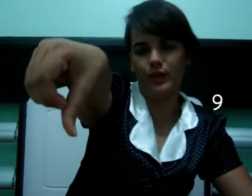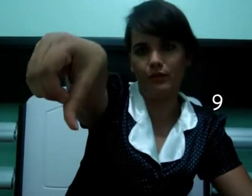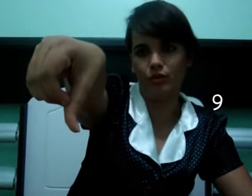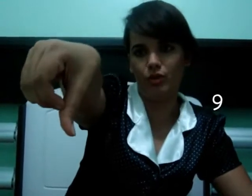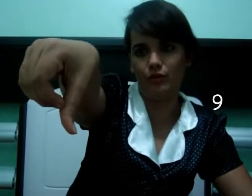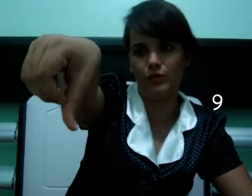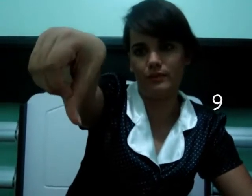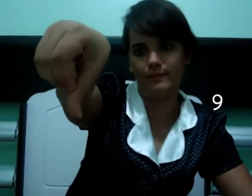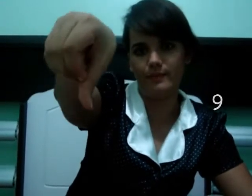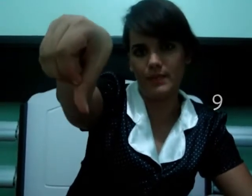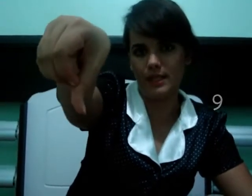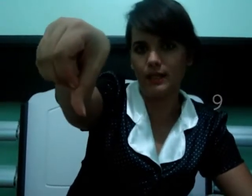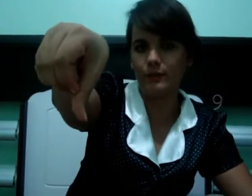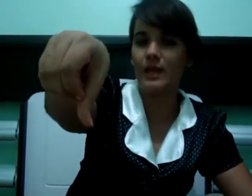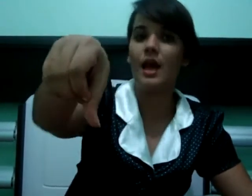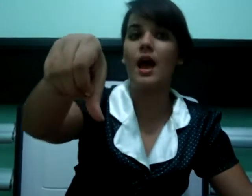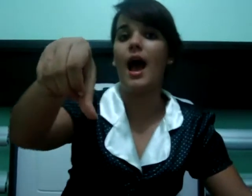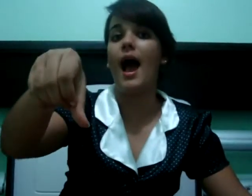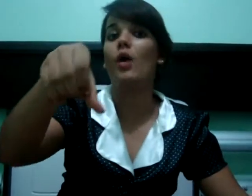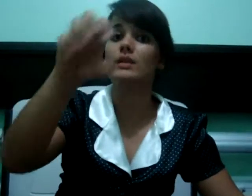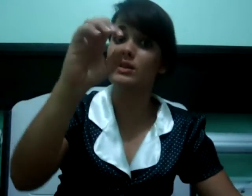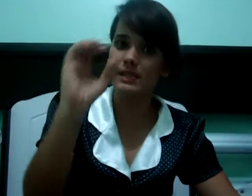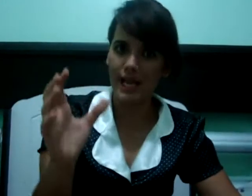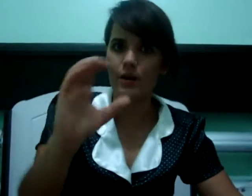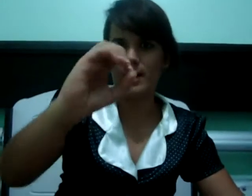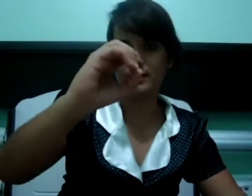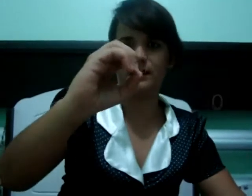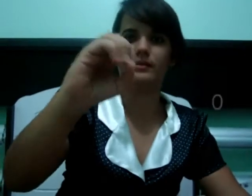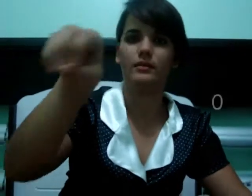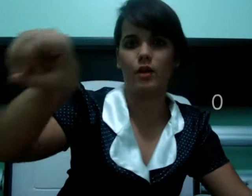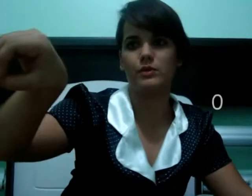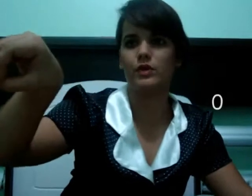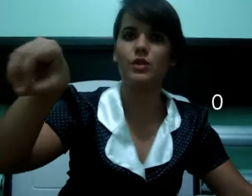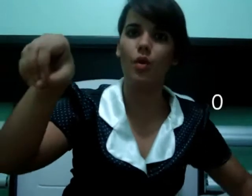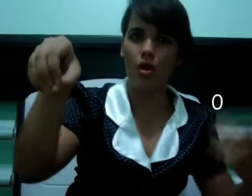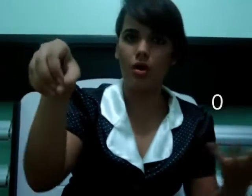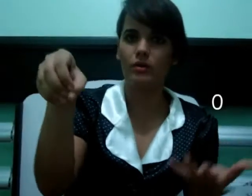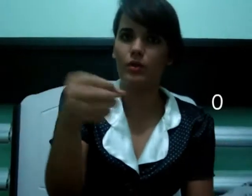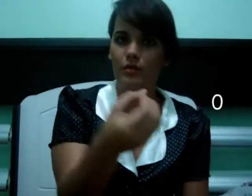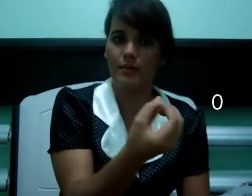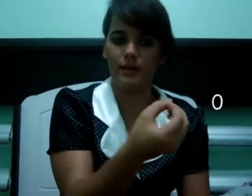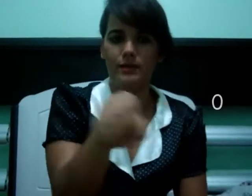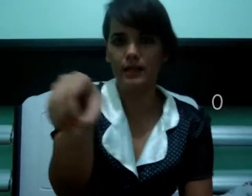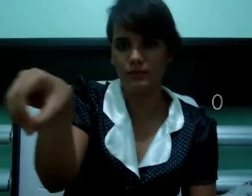Fica o 9. Certo? E o 0 é assim. É como se fosse o O do aquamento, certo?